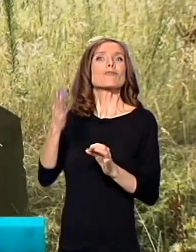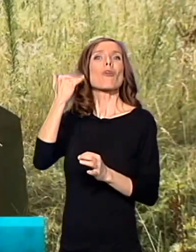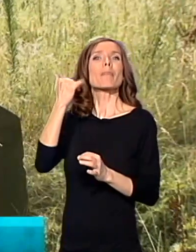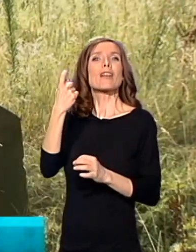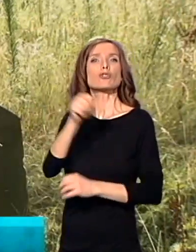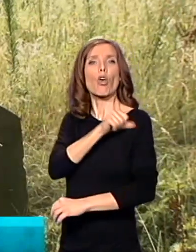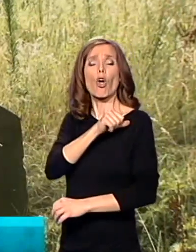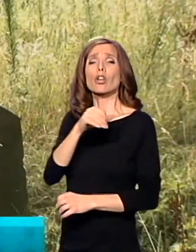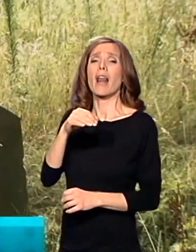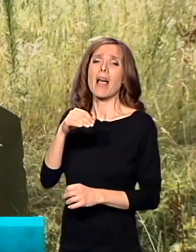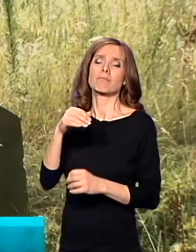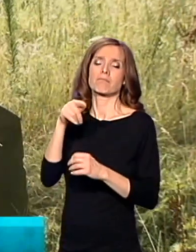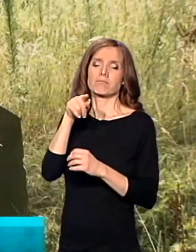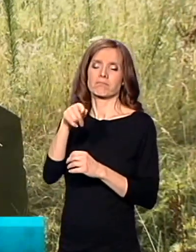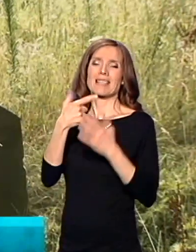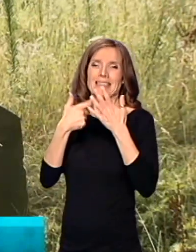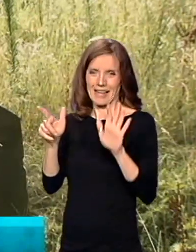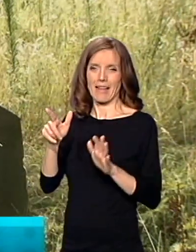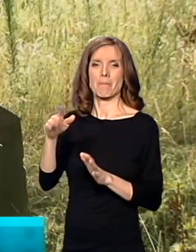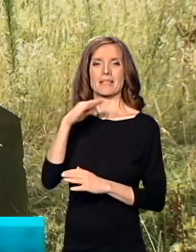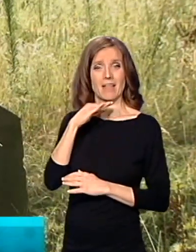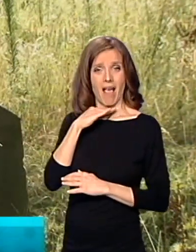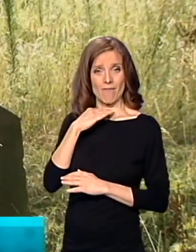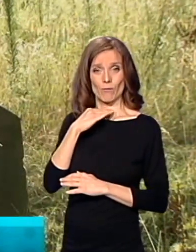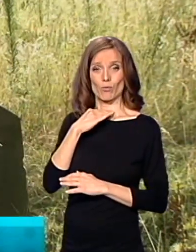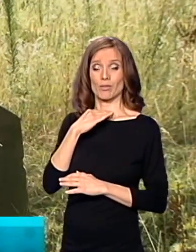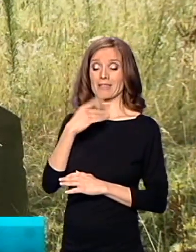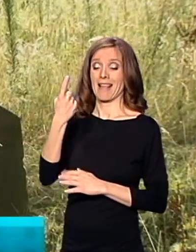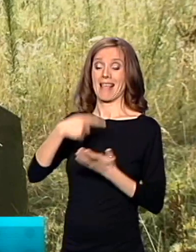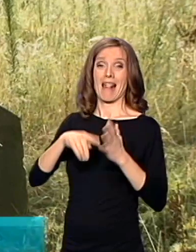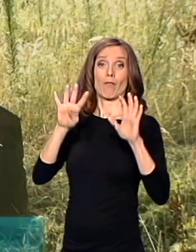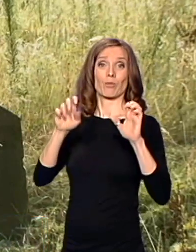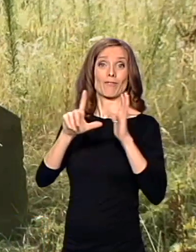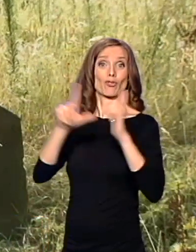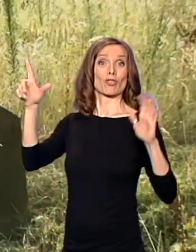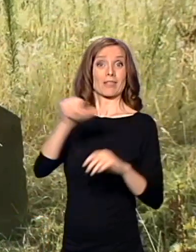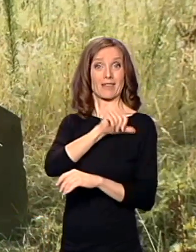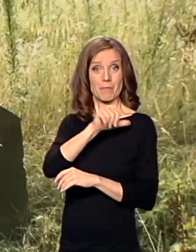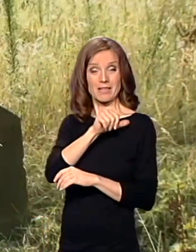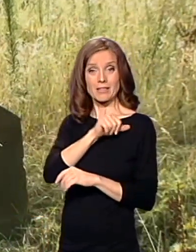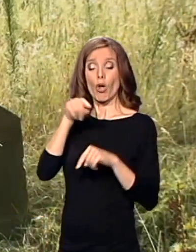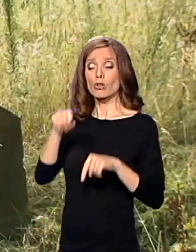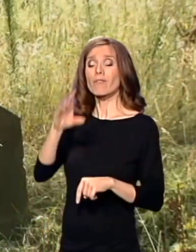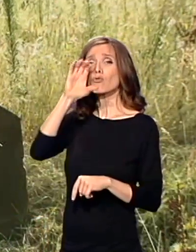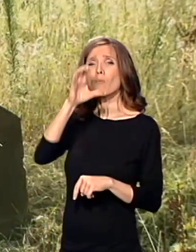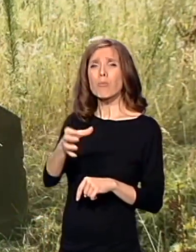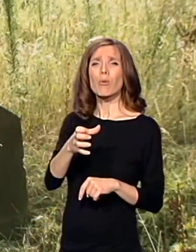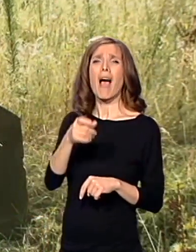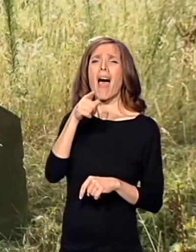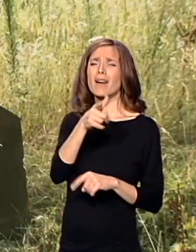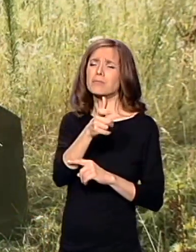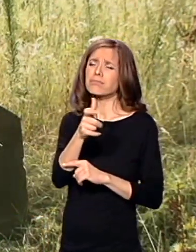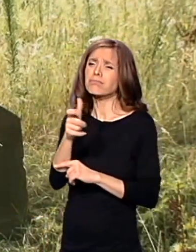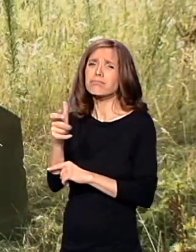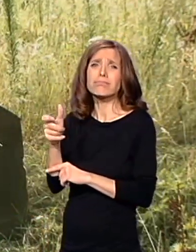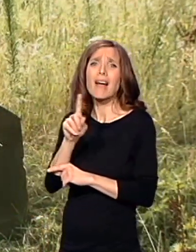avgusta mesa 17. 1917. godine Bugari pobili nedužne